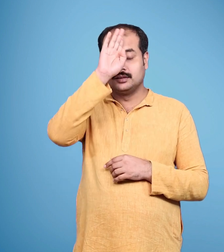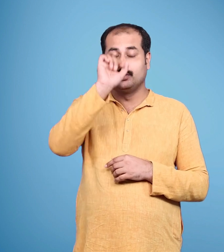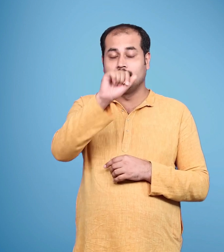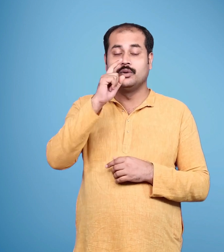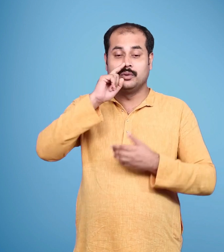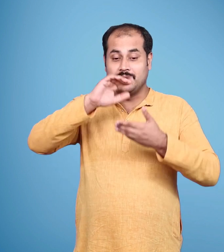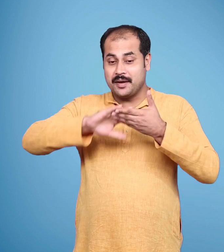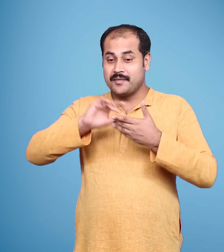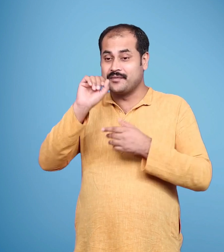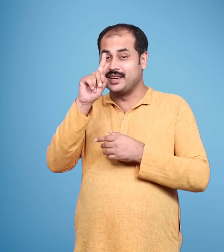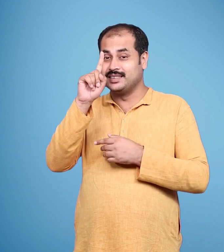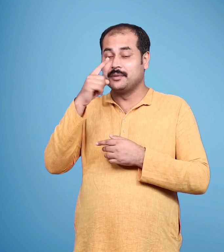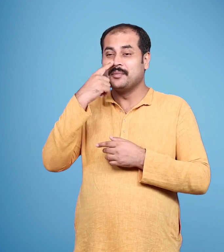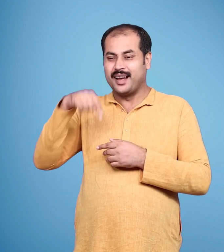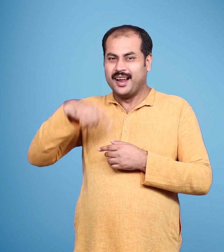रानी कोशल्या से एक शमा मांगी